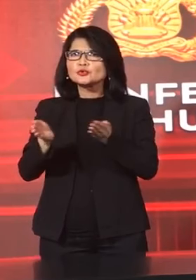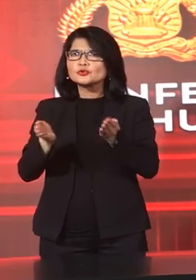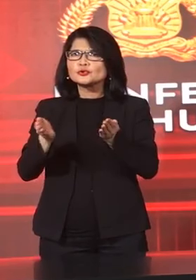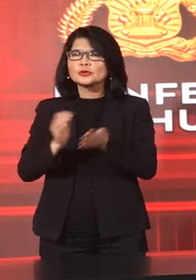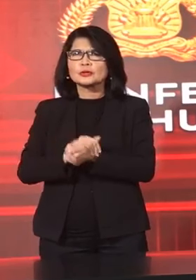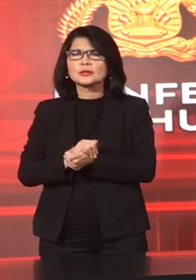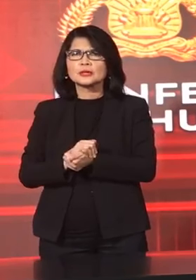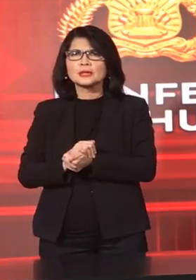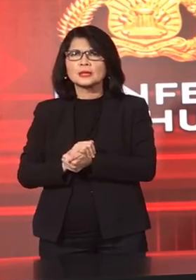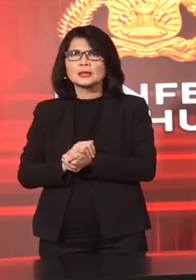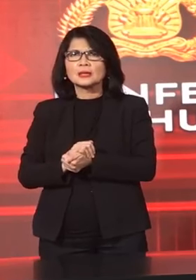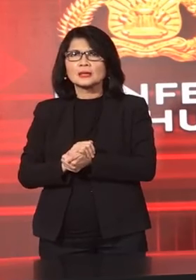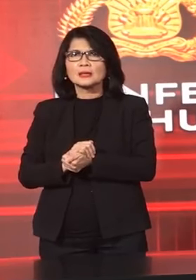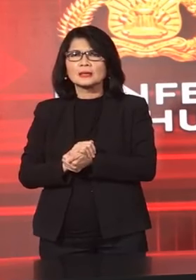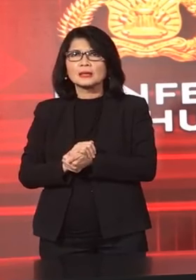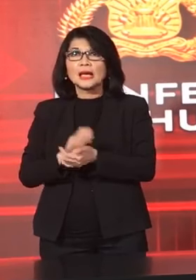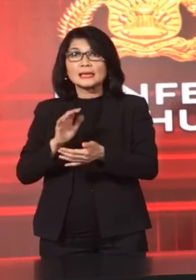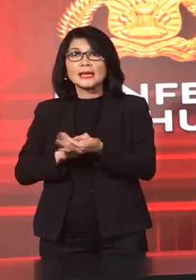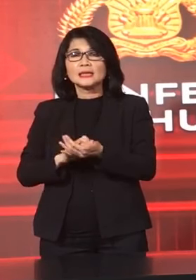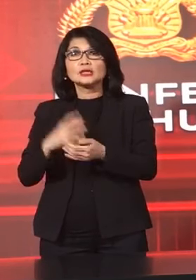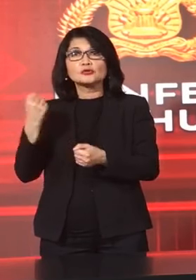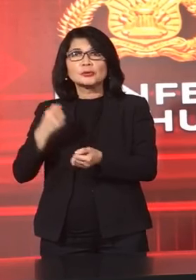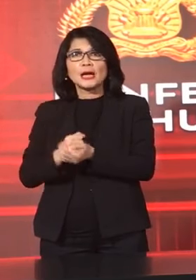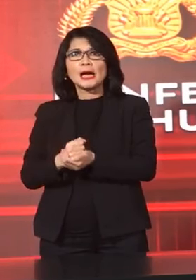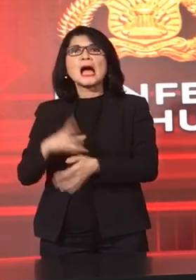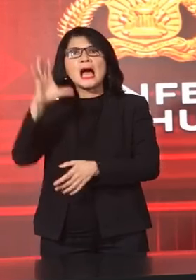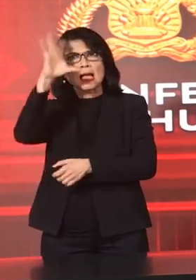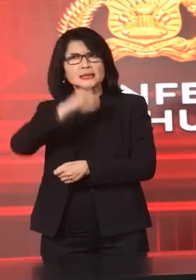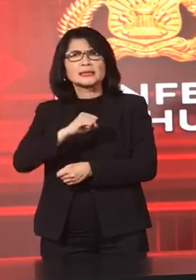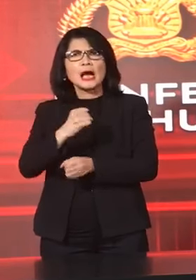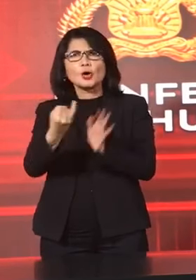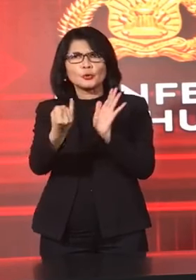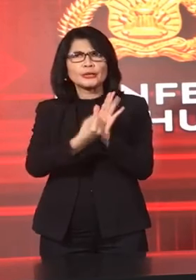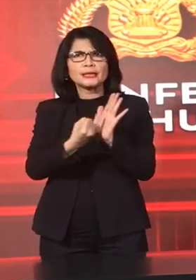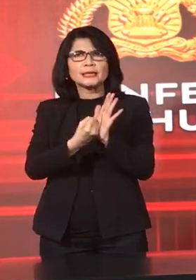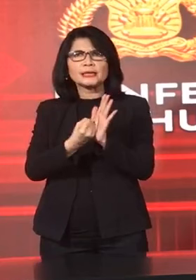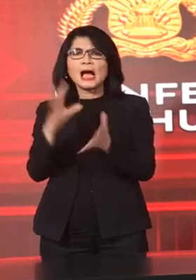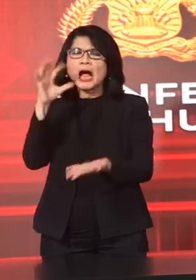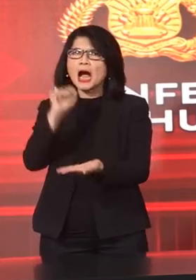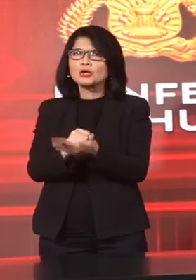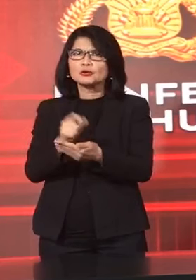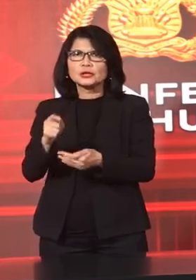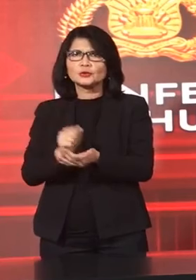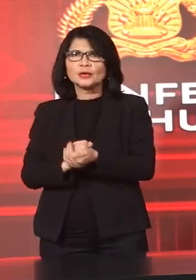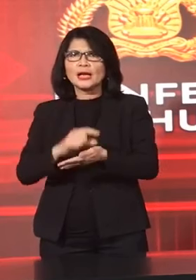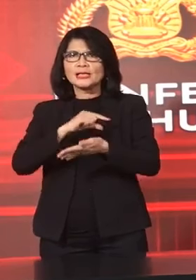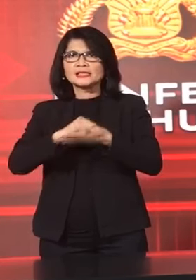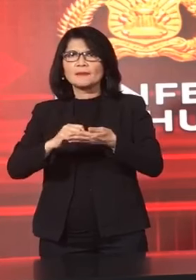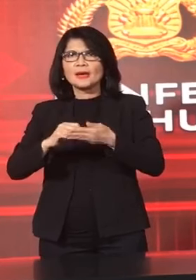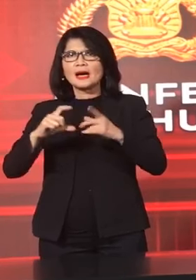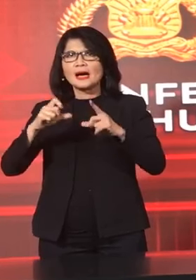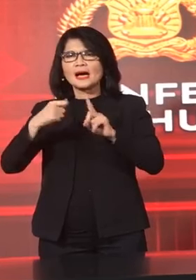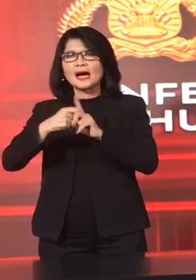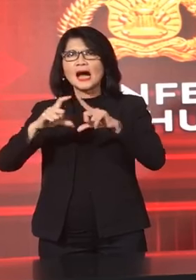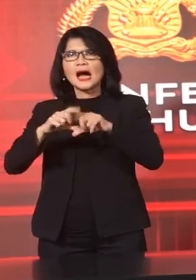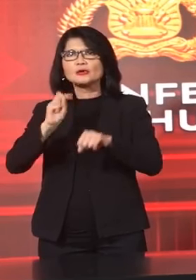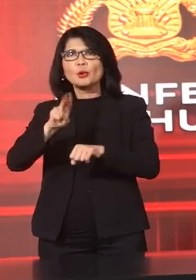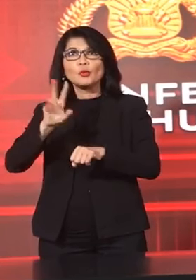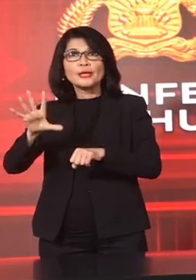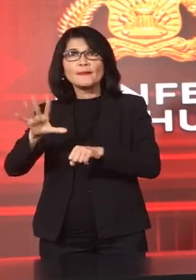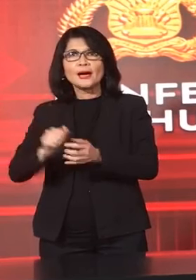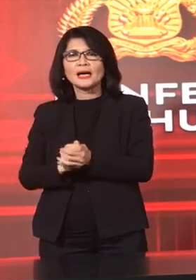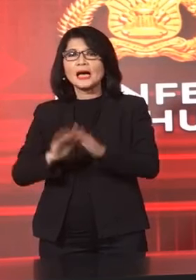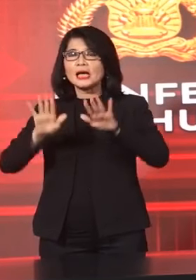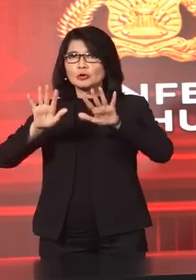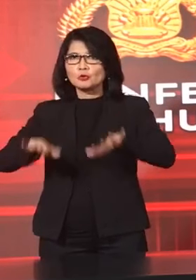Dan Telah Teredit Identifikasi Pemilik Akunnya Atas Nama KA 25 Yang